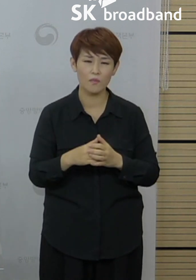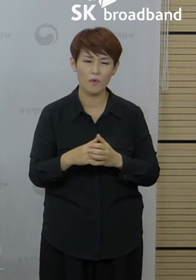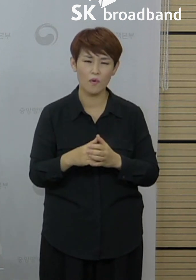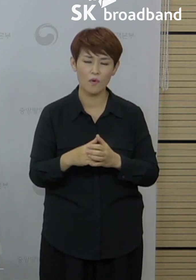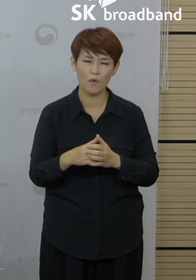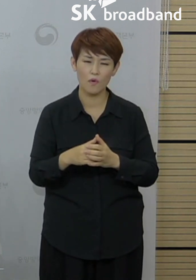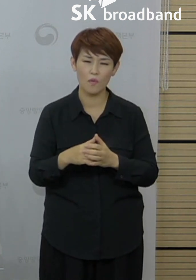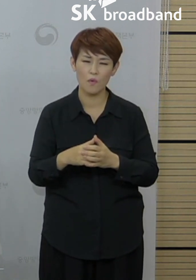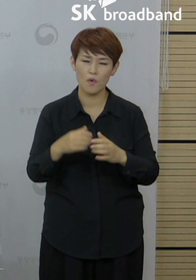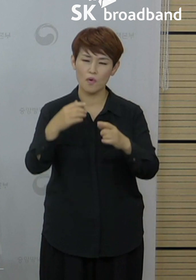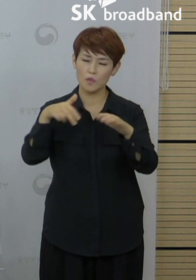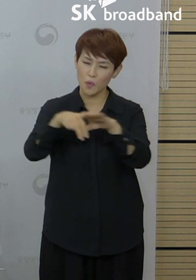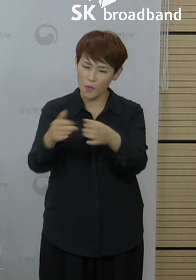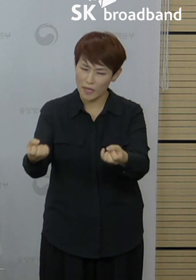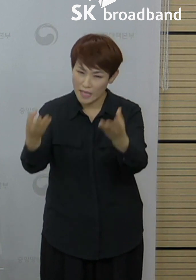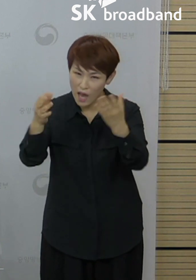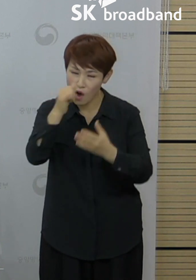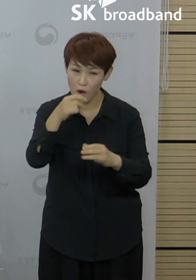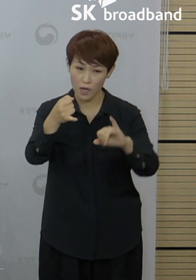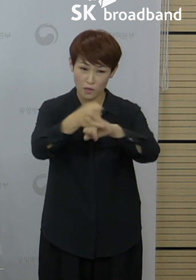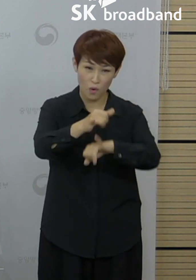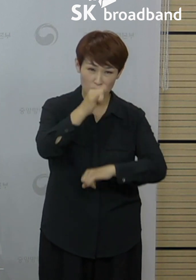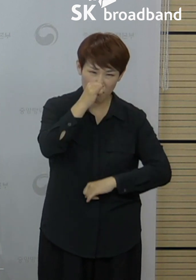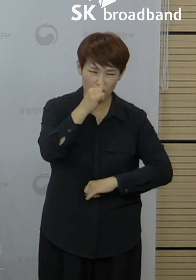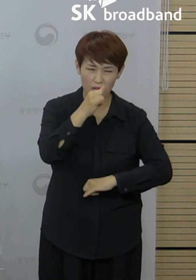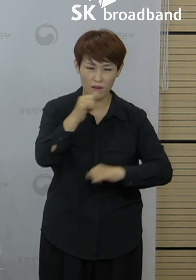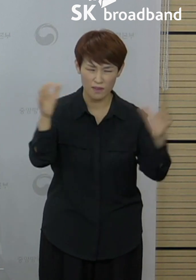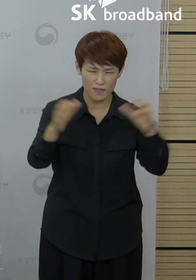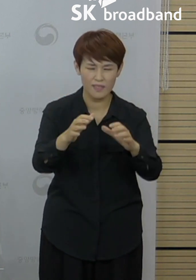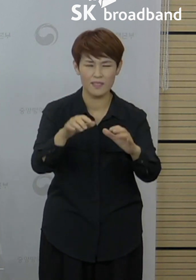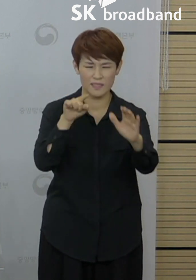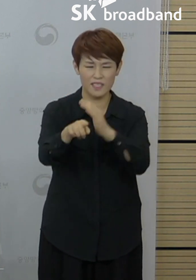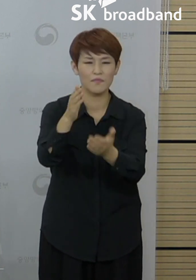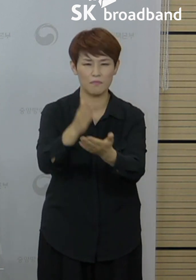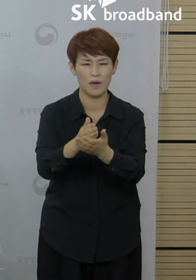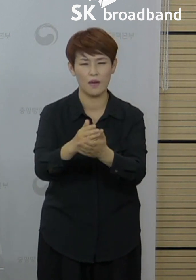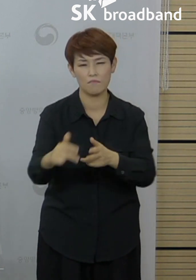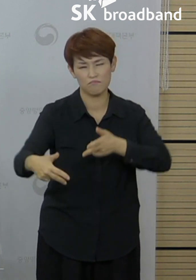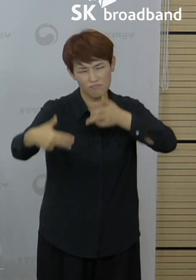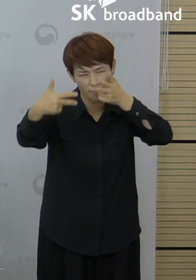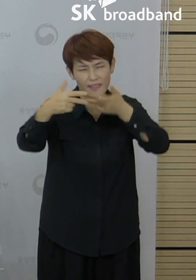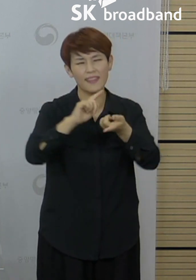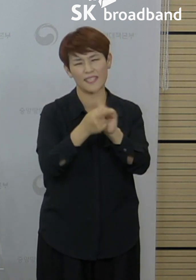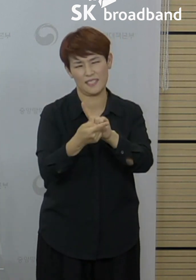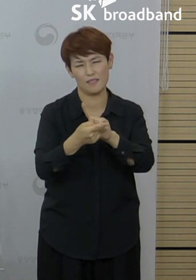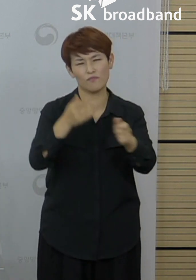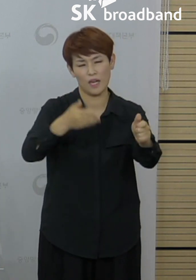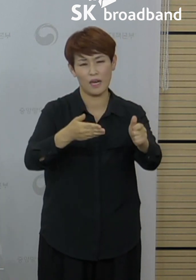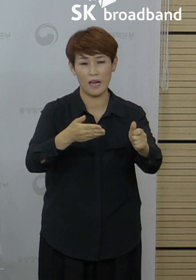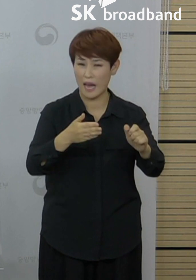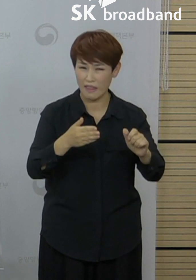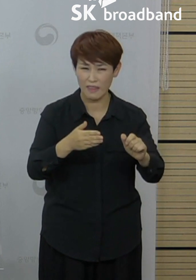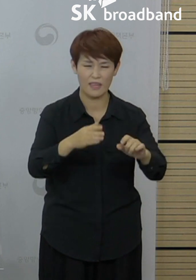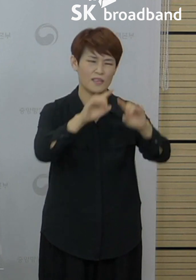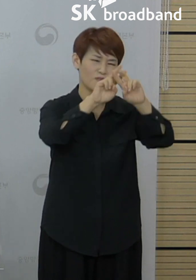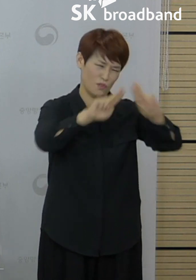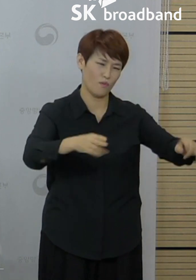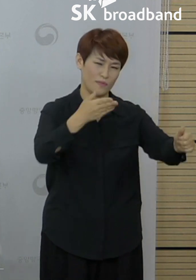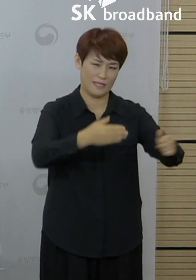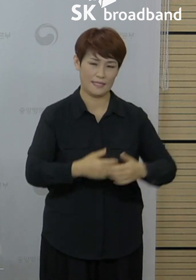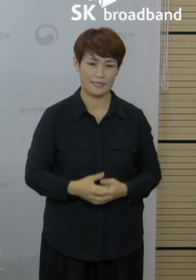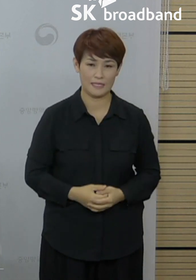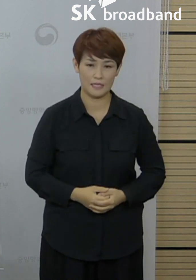모임 등이 있는 경우 비대면으로 전환하시거나 취소해 줄 것을 당부드립니다. 둘째,